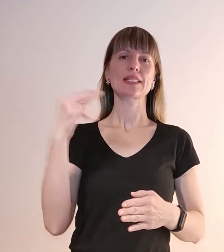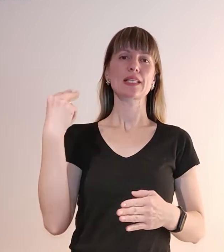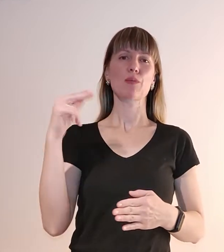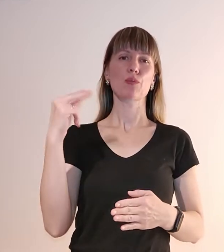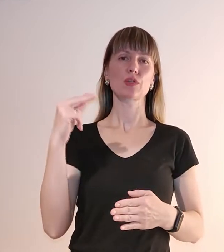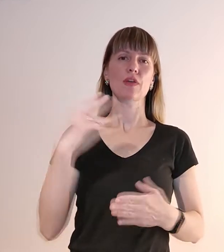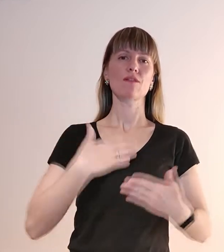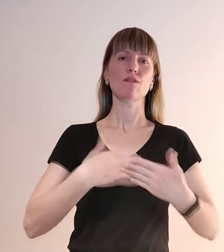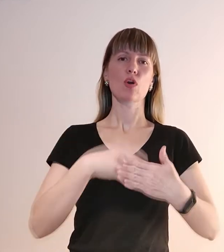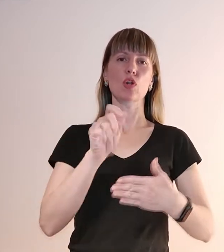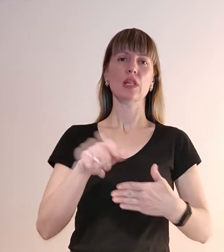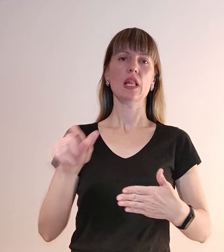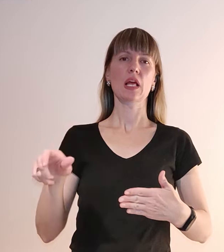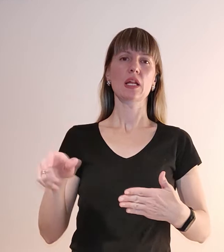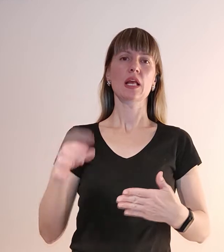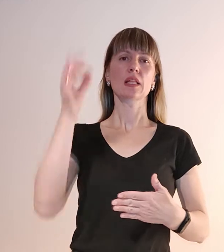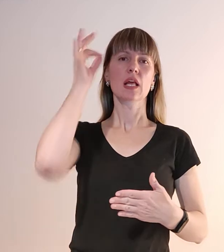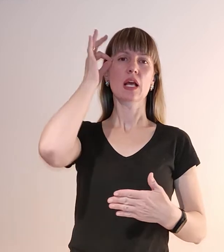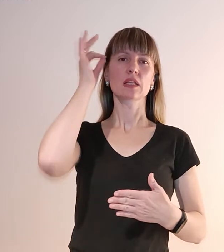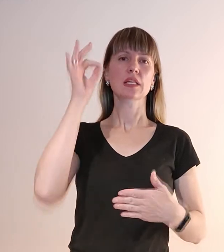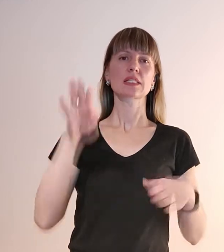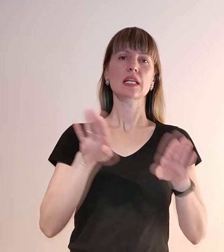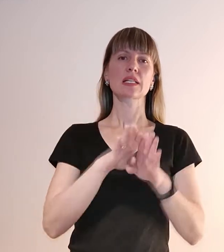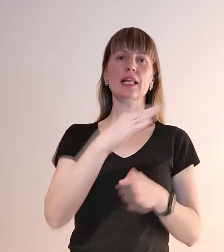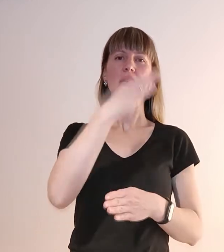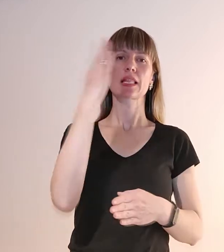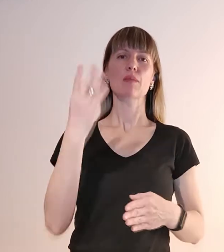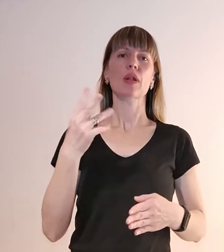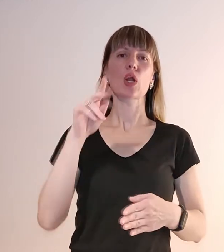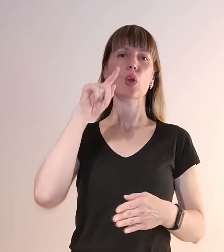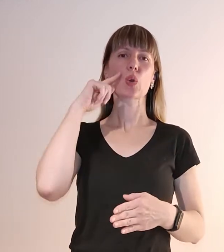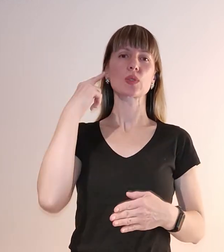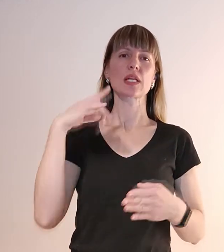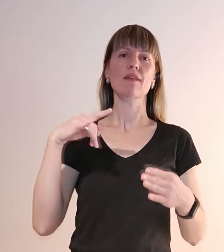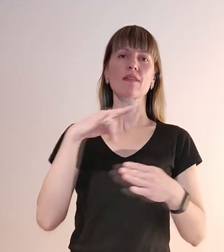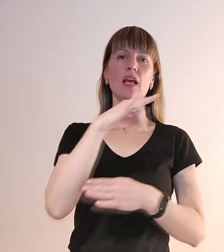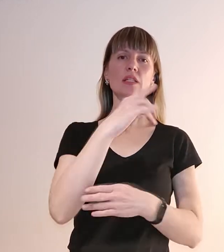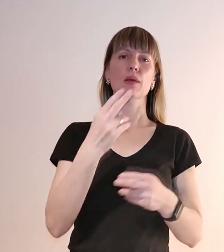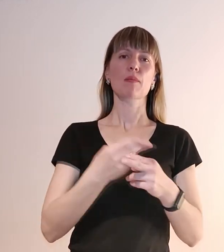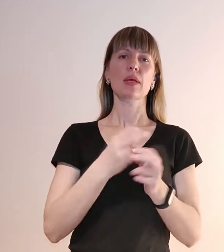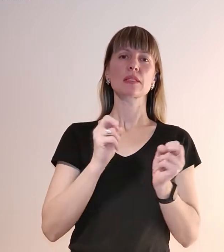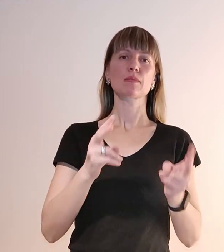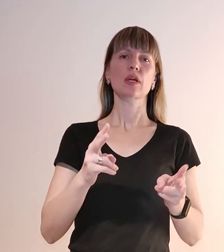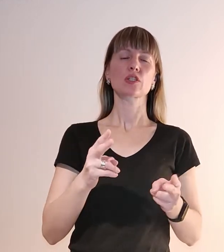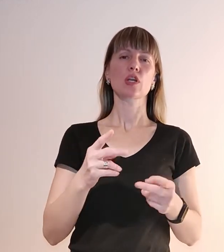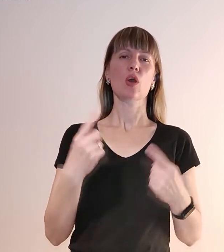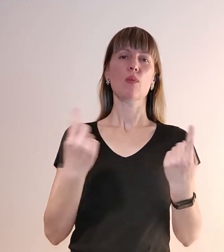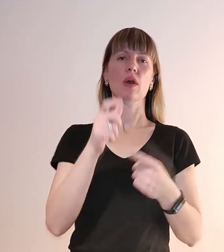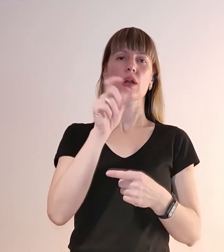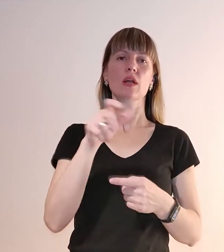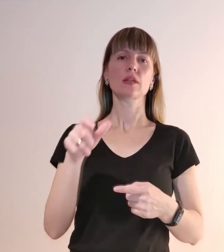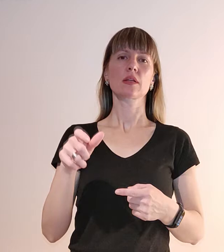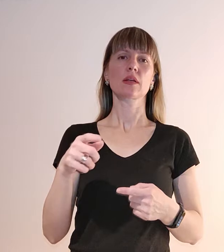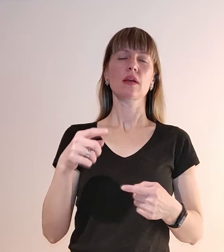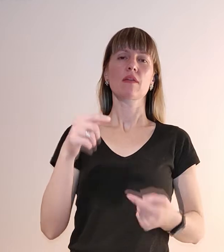волонтери. Нагадаємо, закриття неба для російської авіації обеспечить цивільнім українців від привітряної загрузи